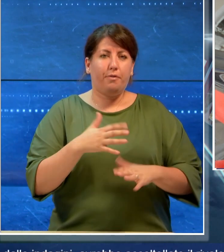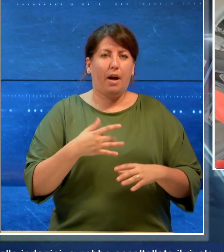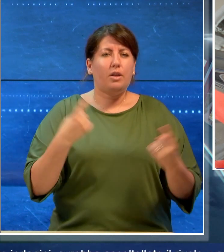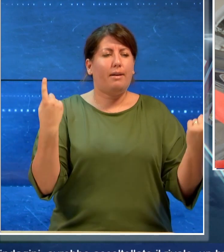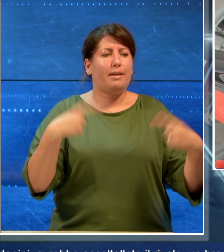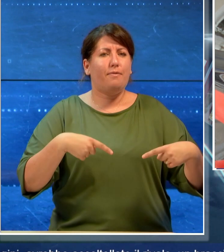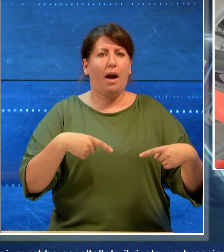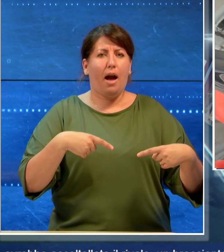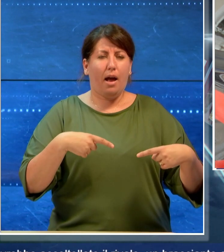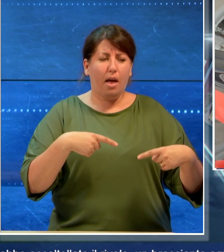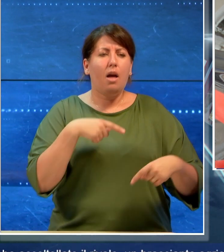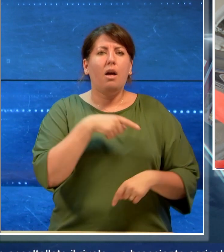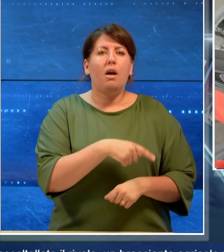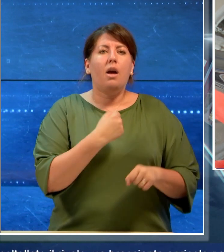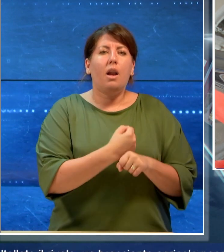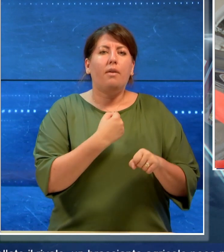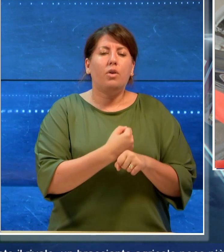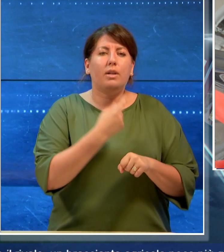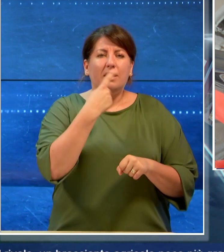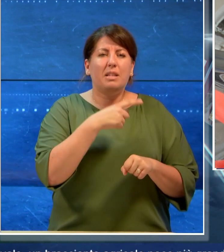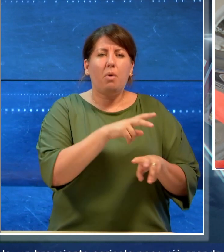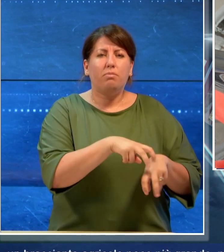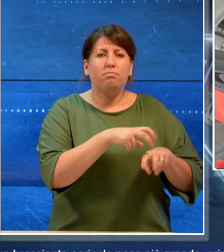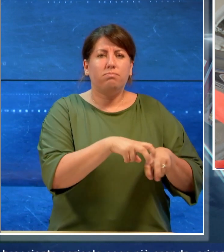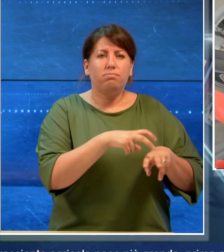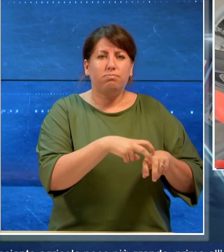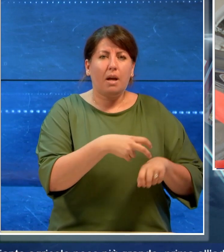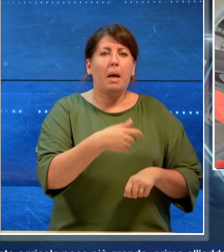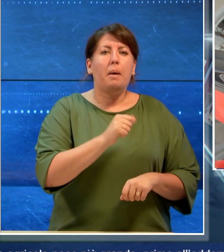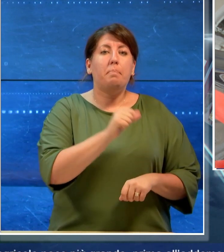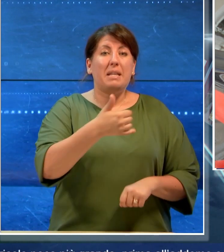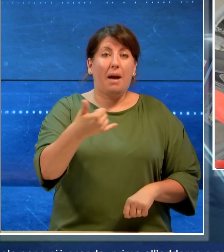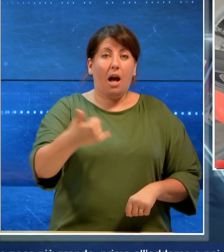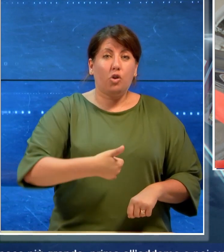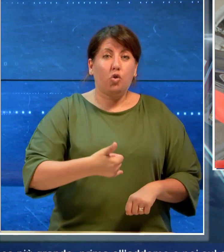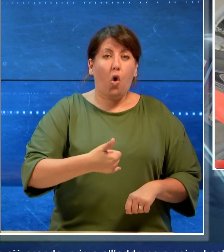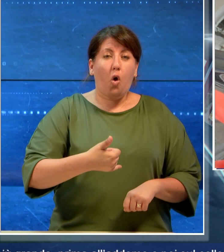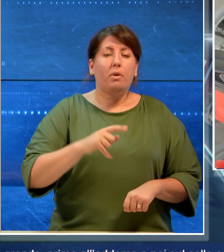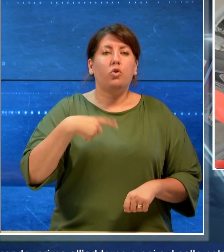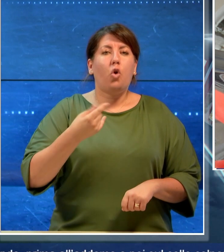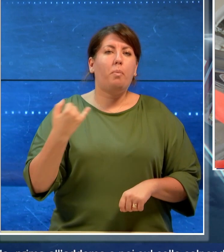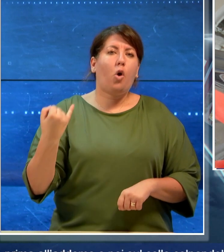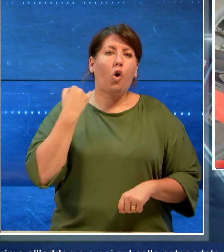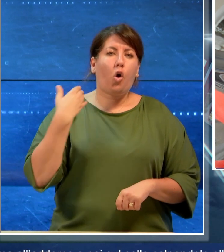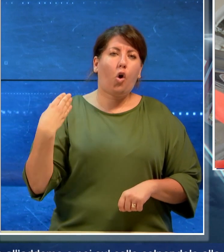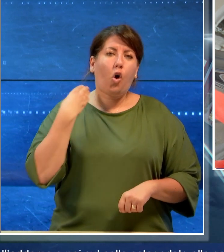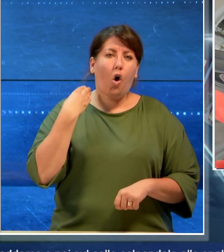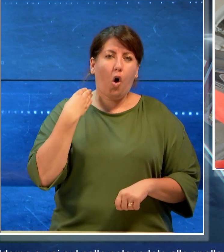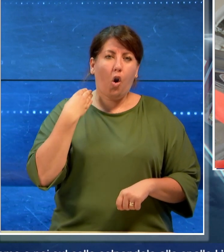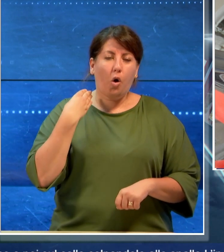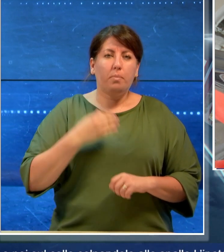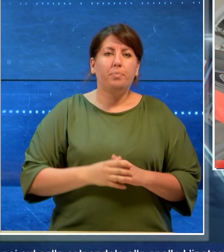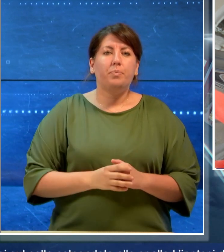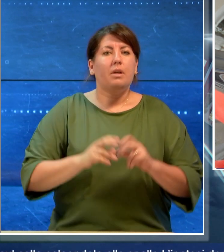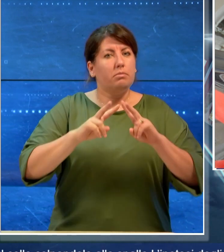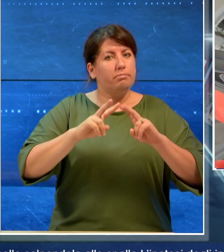un bracciante agricolo poco più grande, prima all'addome e poi sul collo. L'ipotesi degli investigatori